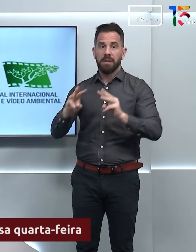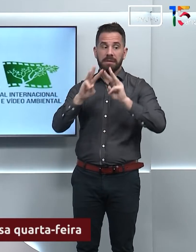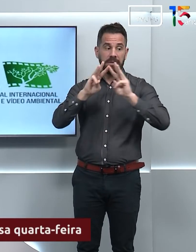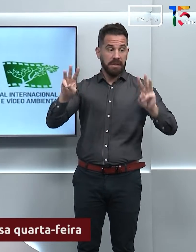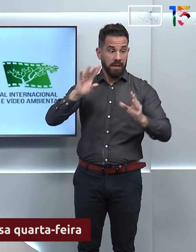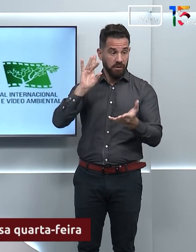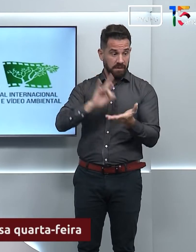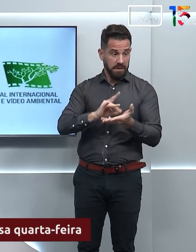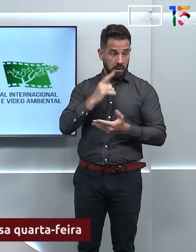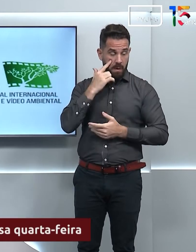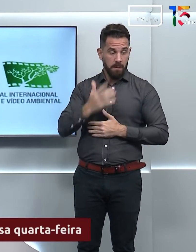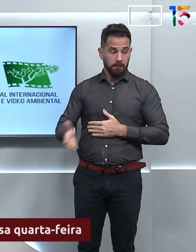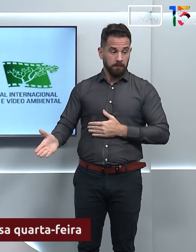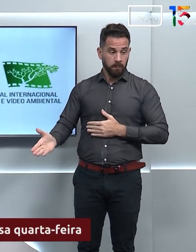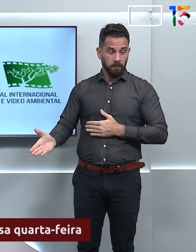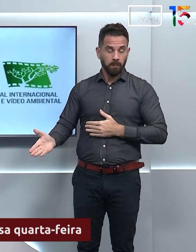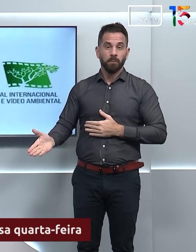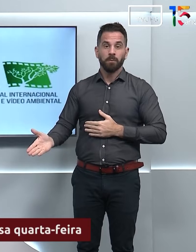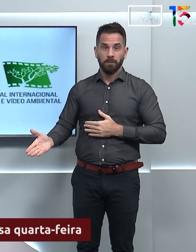.br.